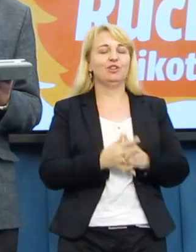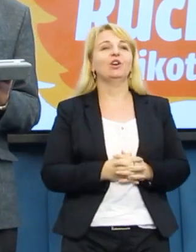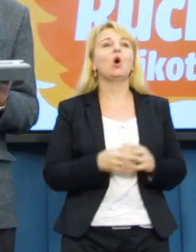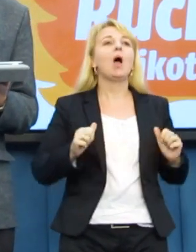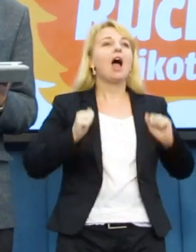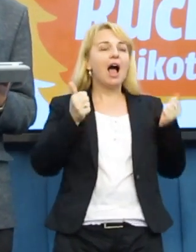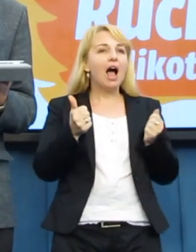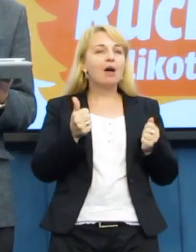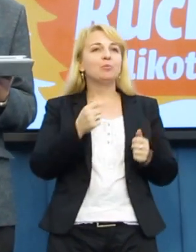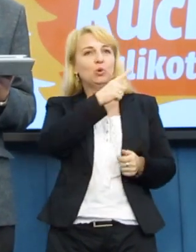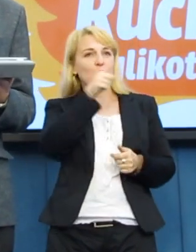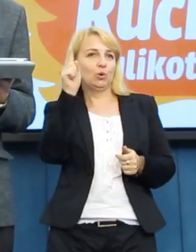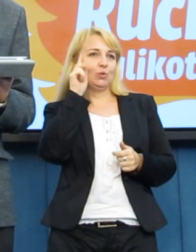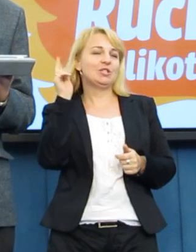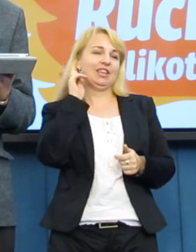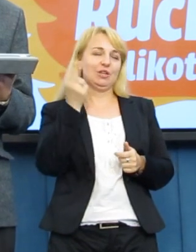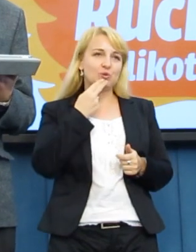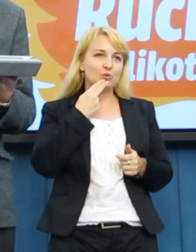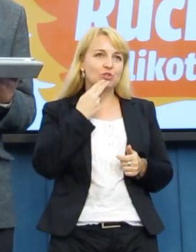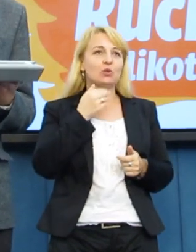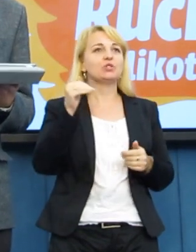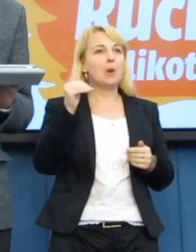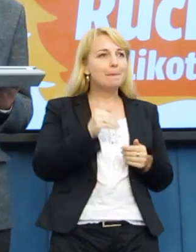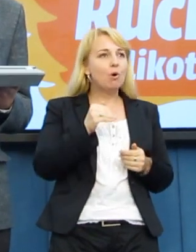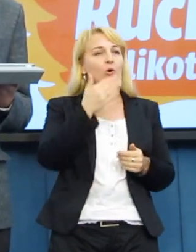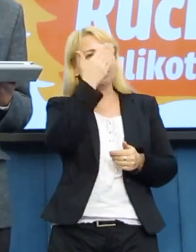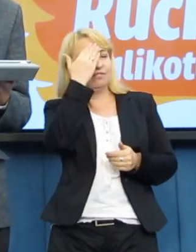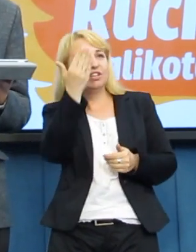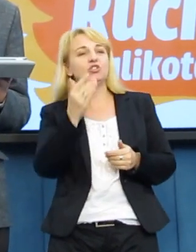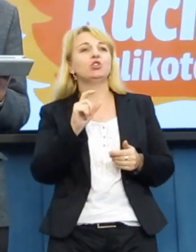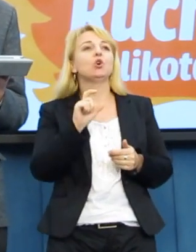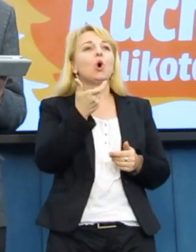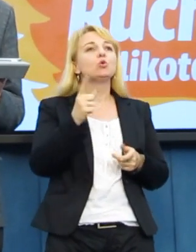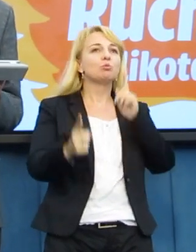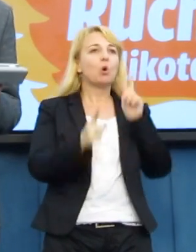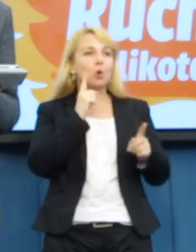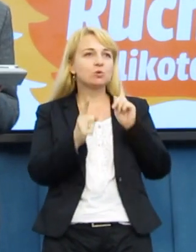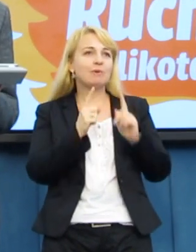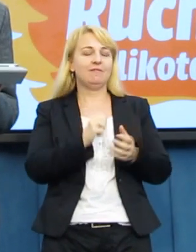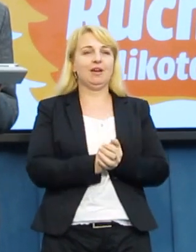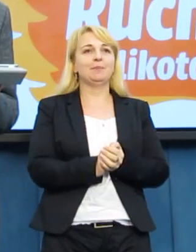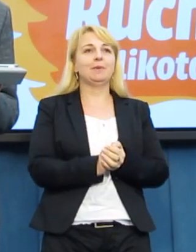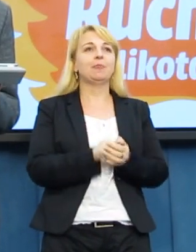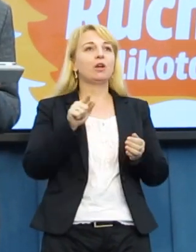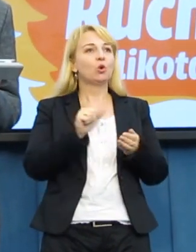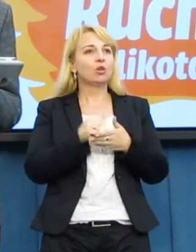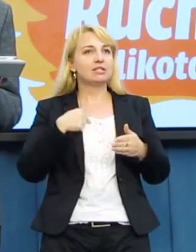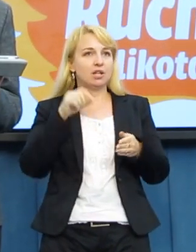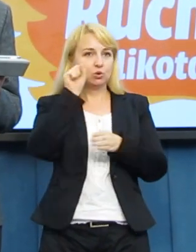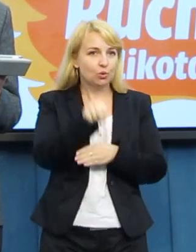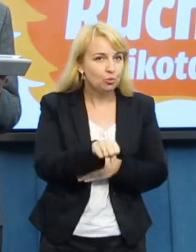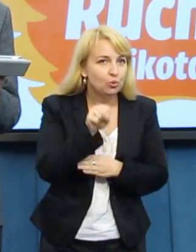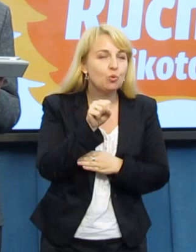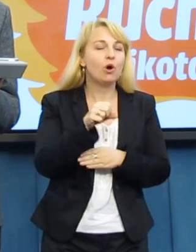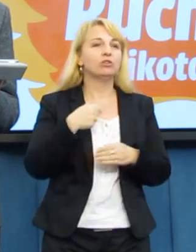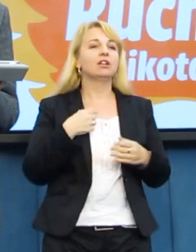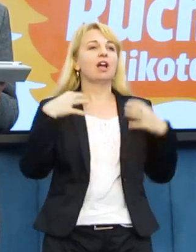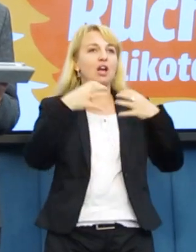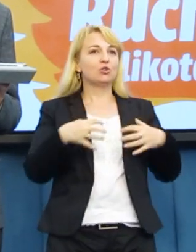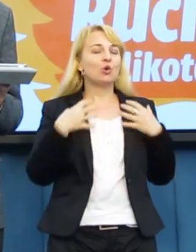widzowie niepełnosprawni wiedzieli o czym mówimy. To taki ukłon w kierunku środowiska osób